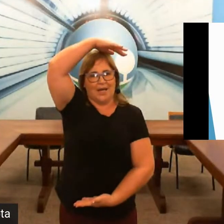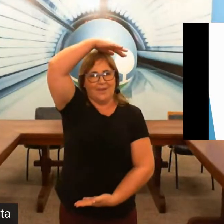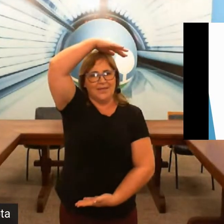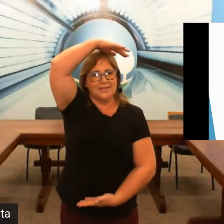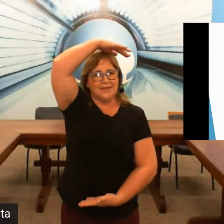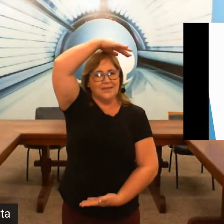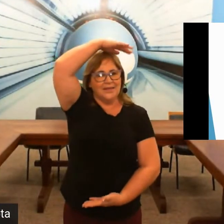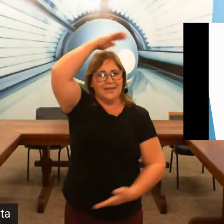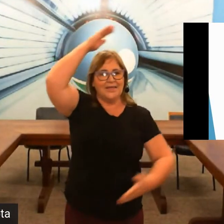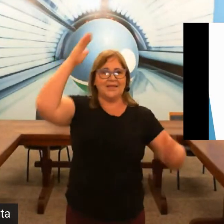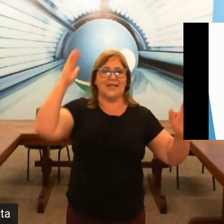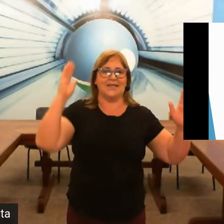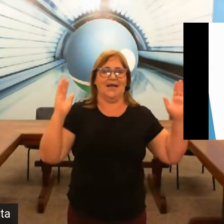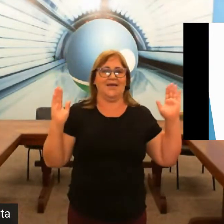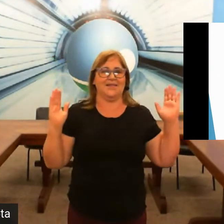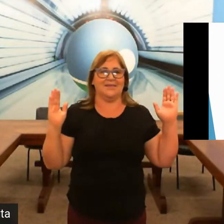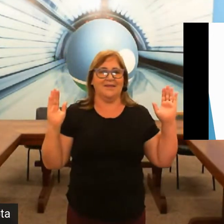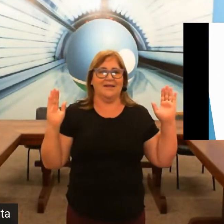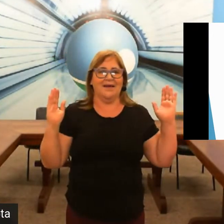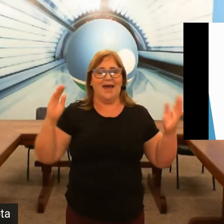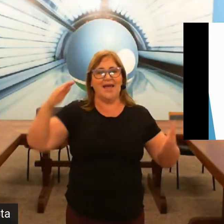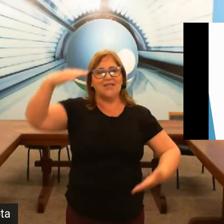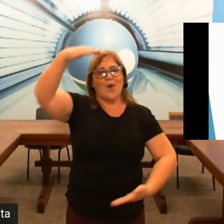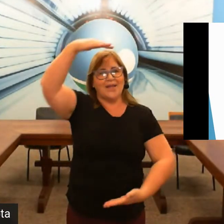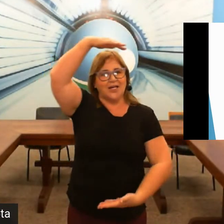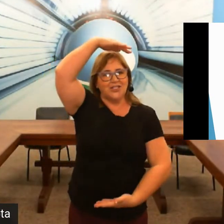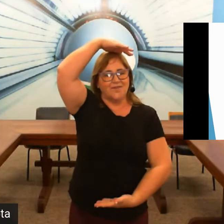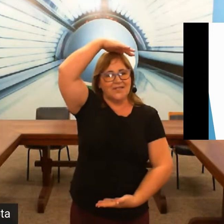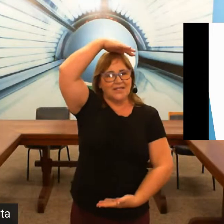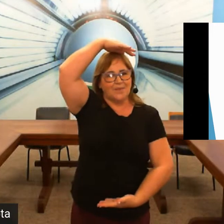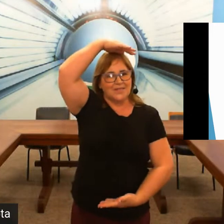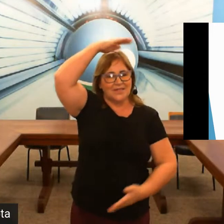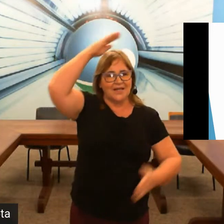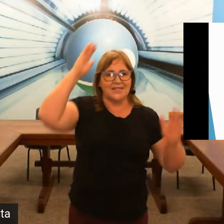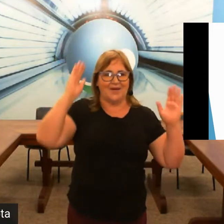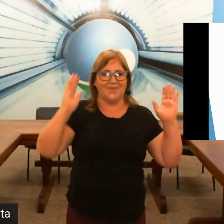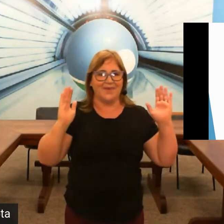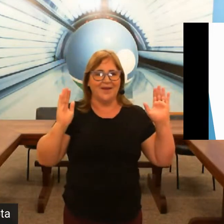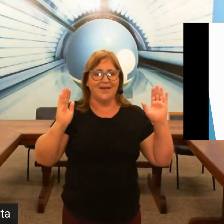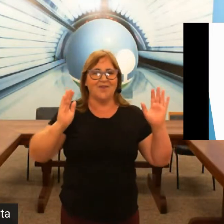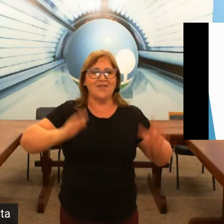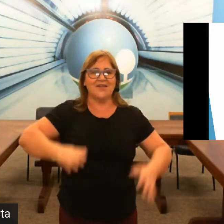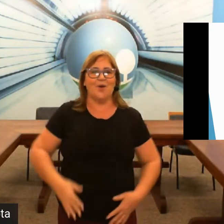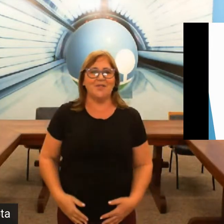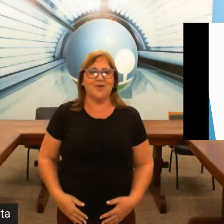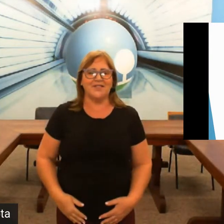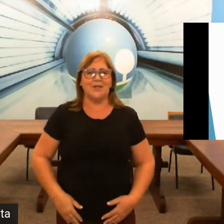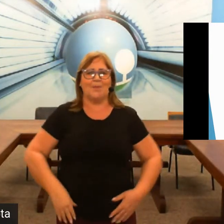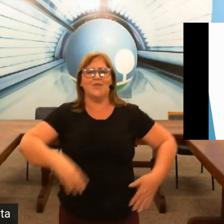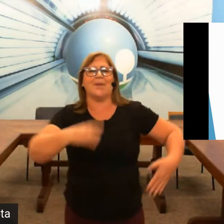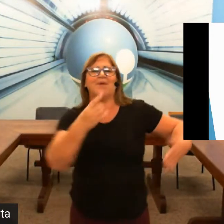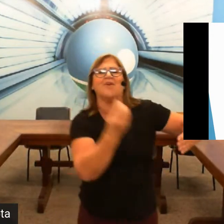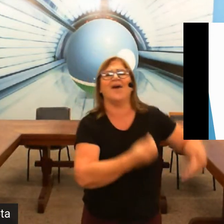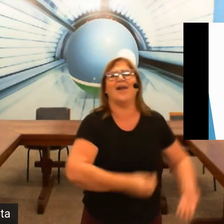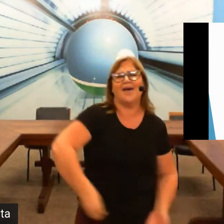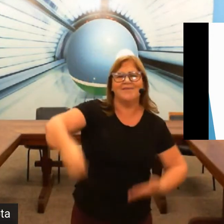cabeça e nas laterais. É esse quadrante que você tem para sinalizar. Então, você vê uma pessoa fazendo a música, a pessoa vai lá e